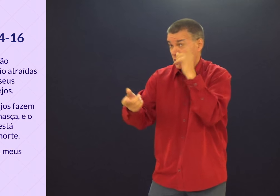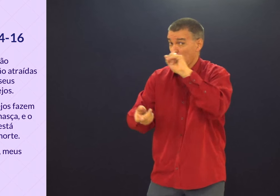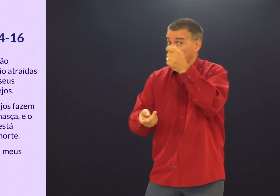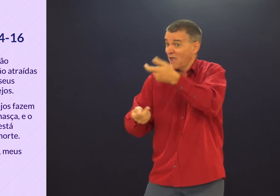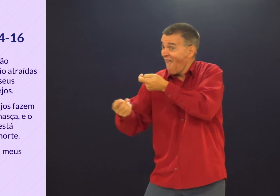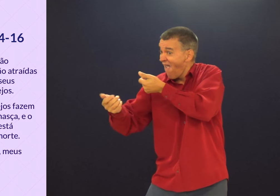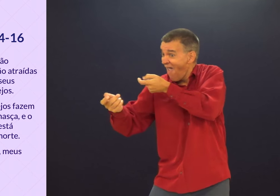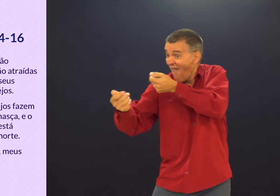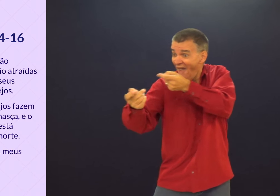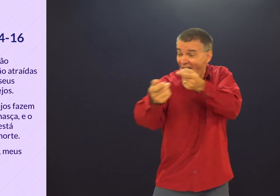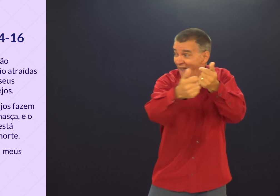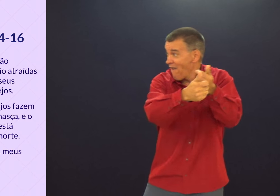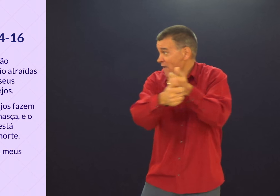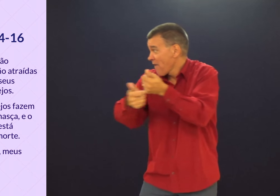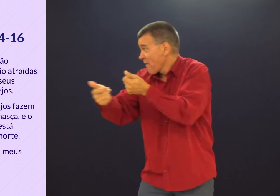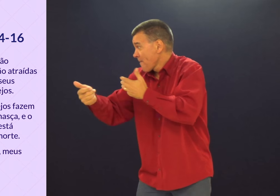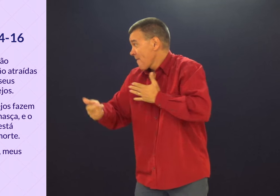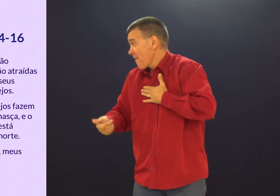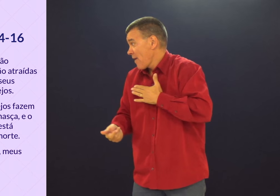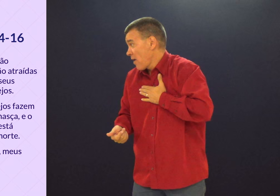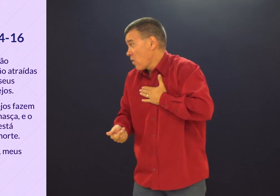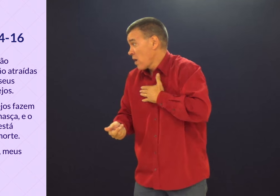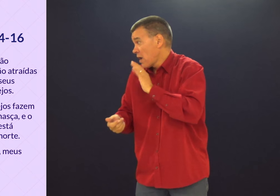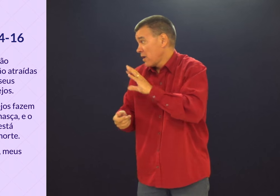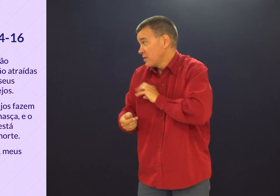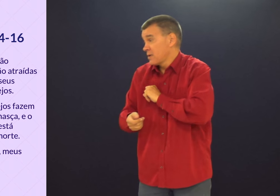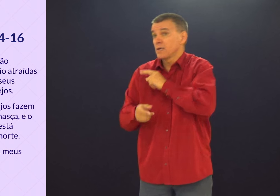queridos irmãos. Não se deixem de enganados.